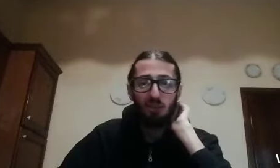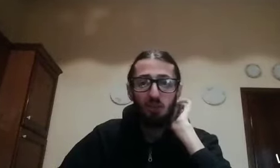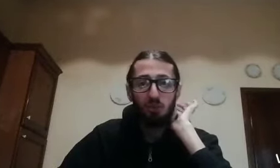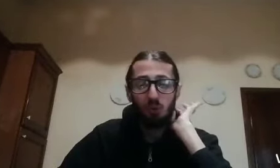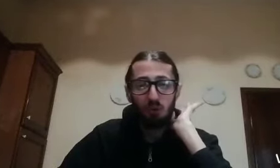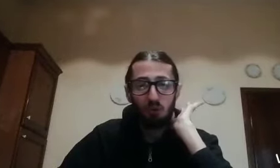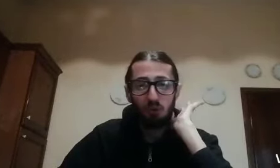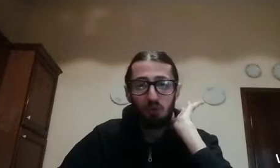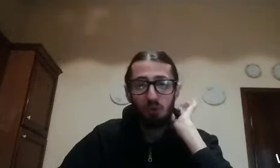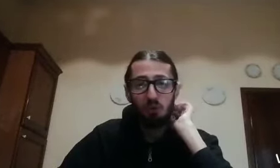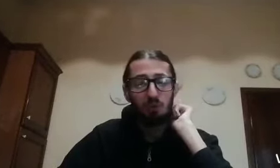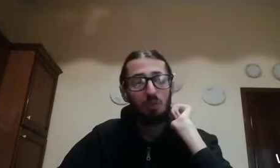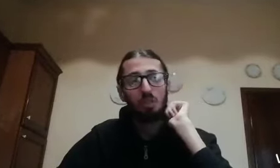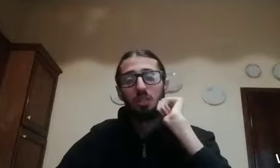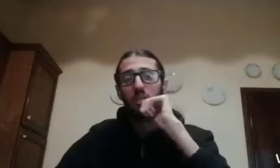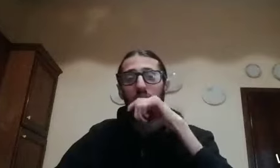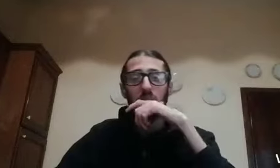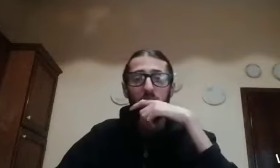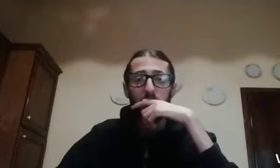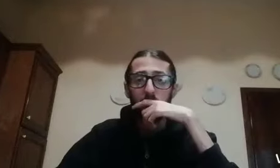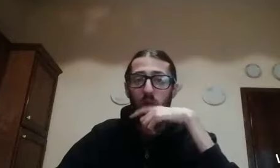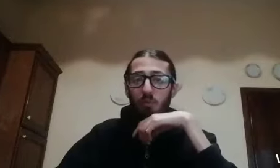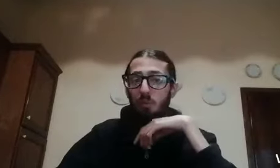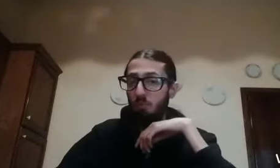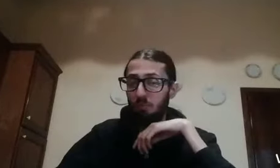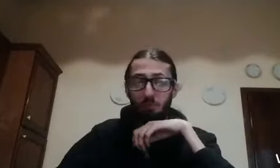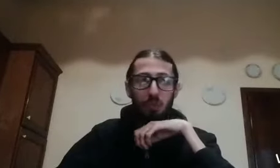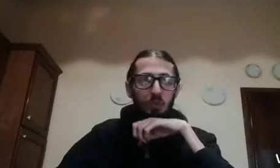alcun modo di questo tipo anzi però però